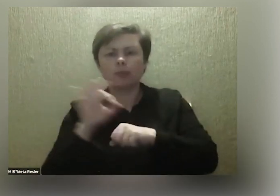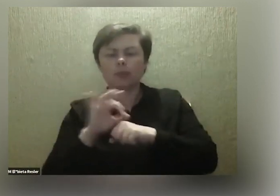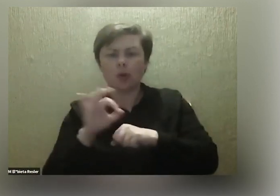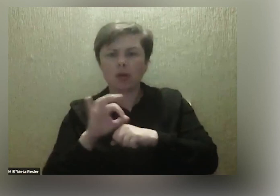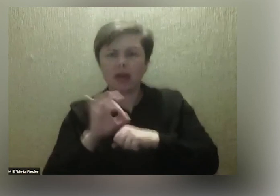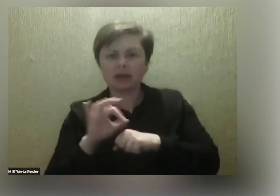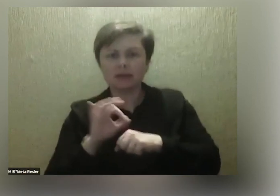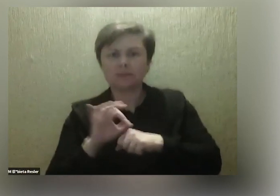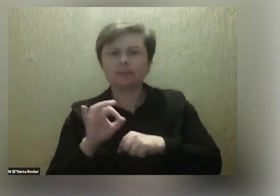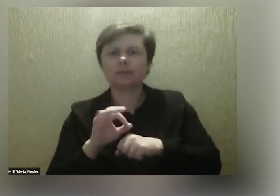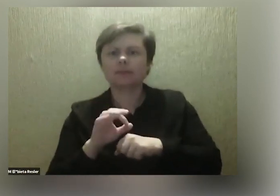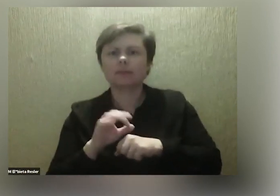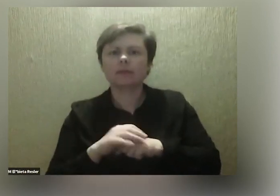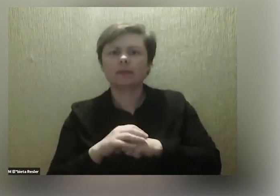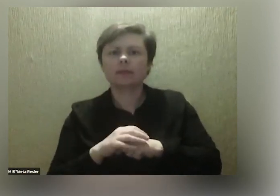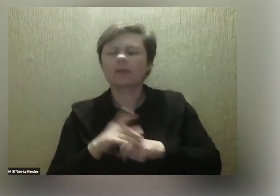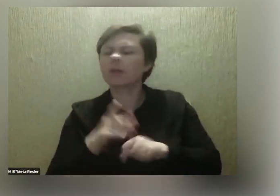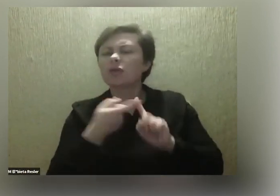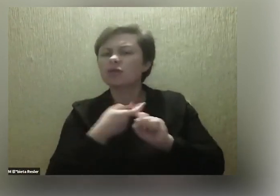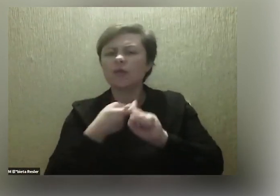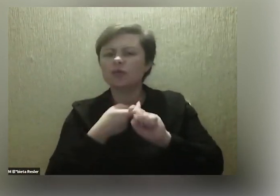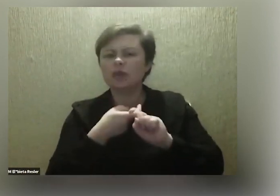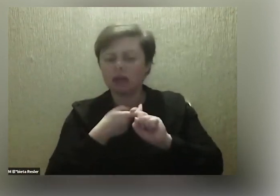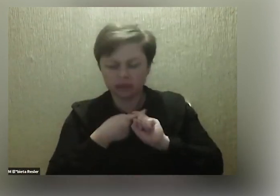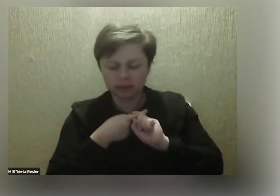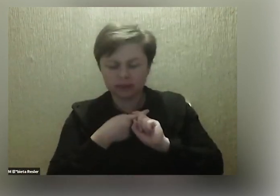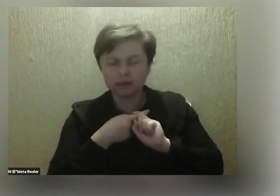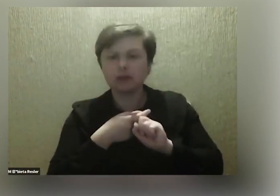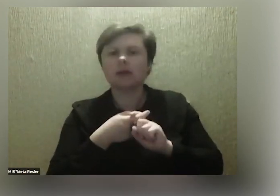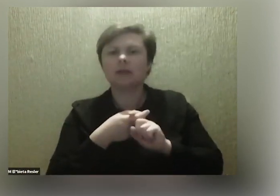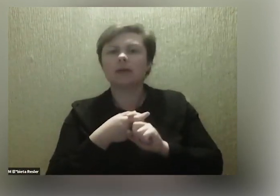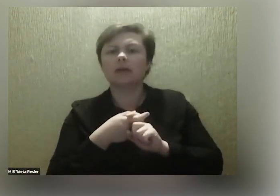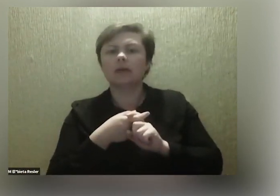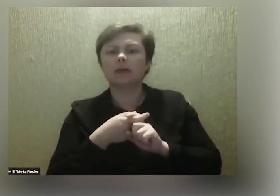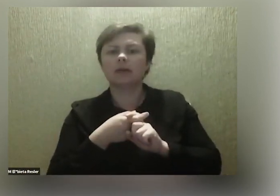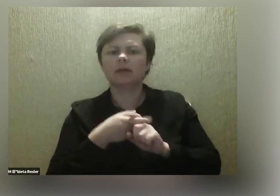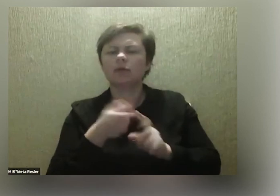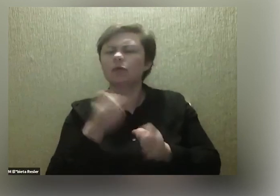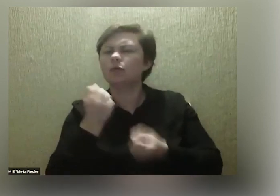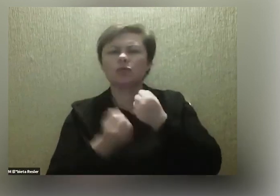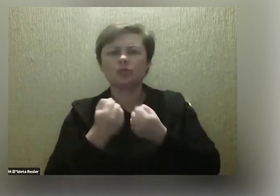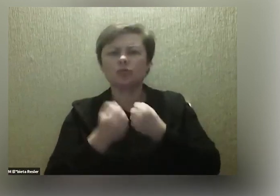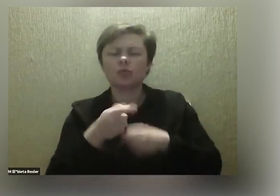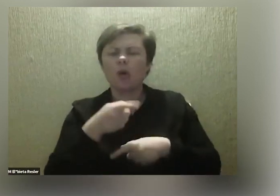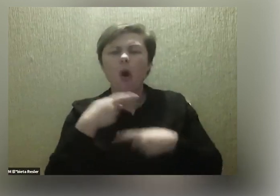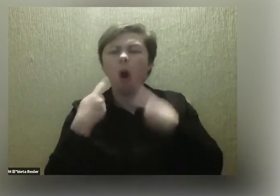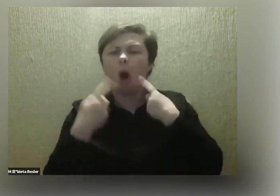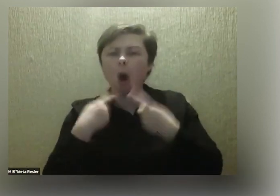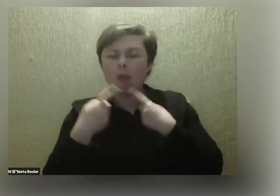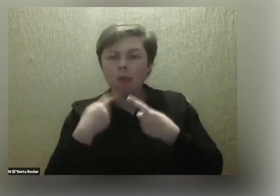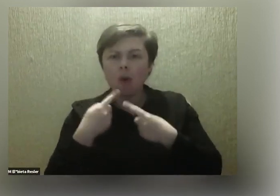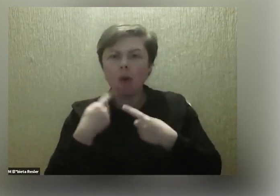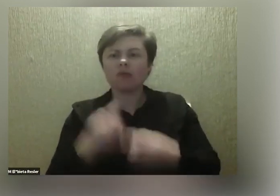związany jest z taką, tylko tutaj trudniej mi będzie o opowiedzieć, bo